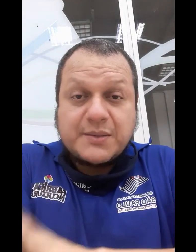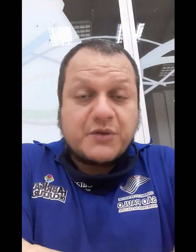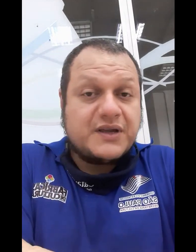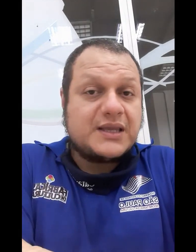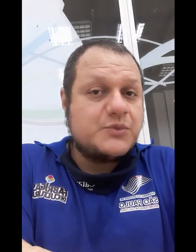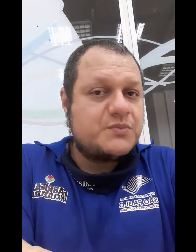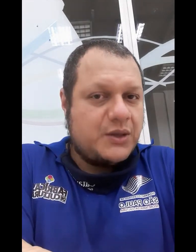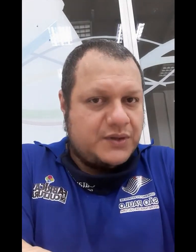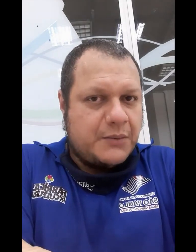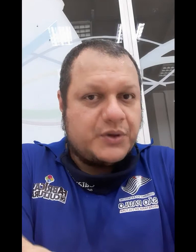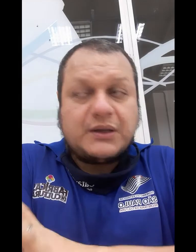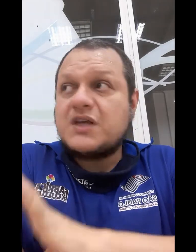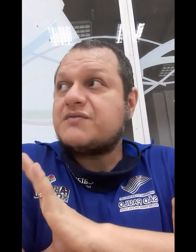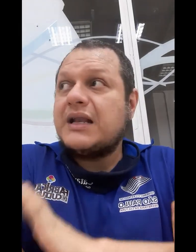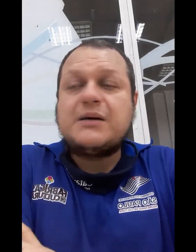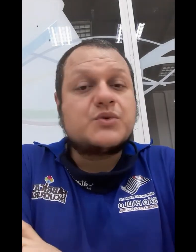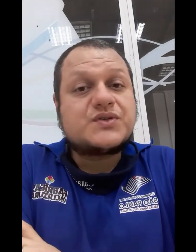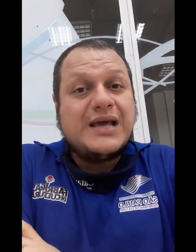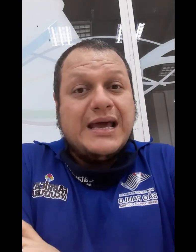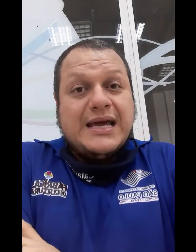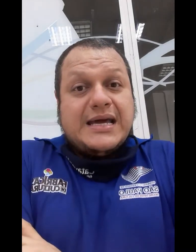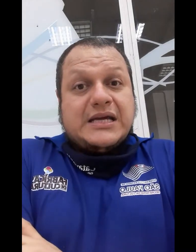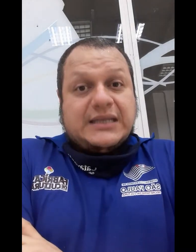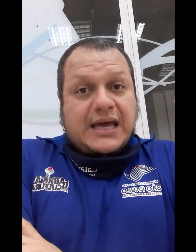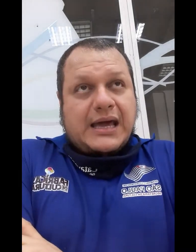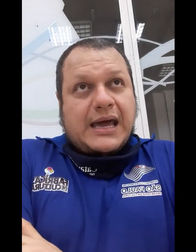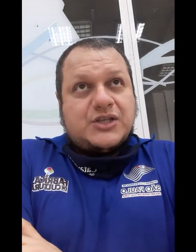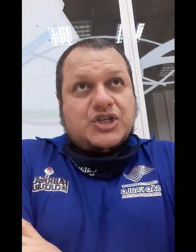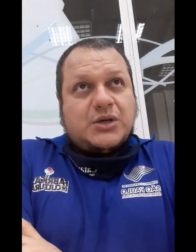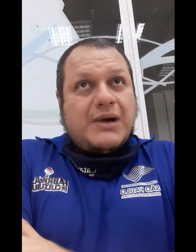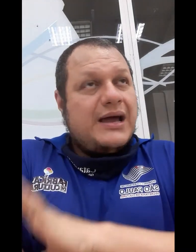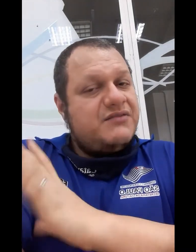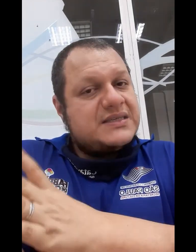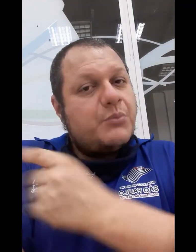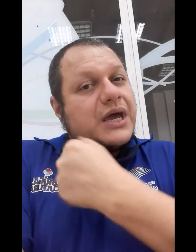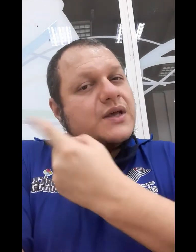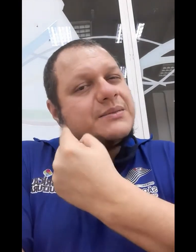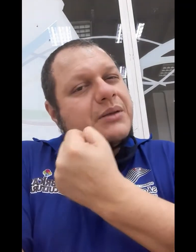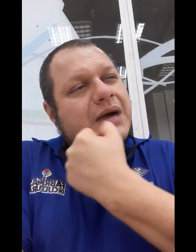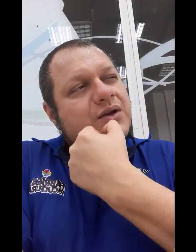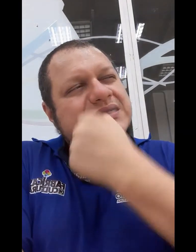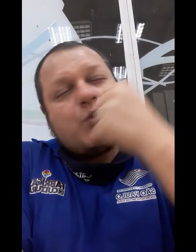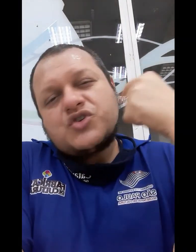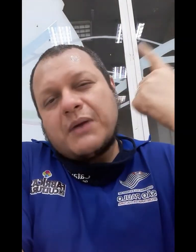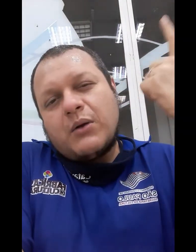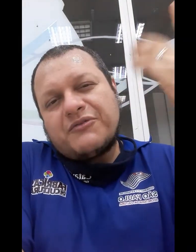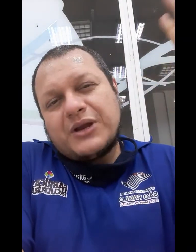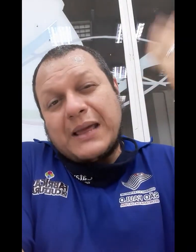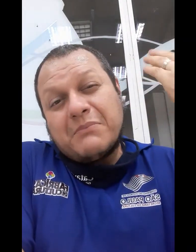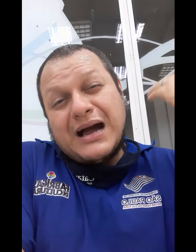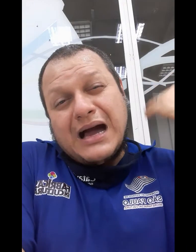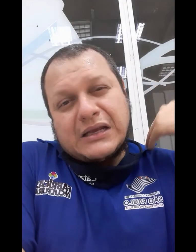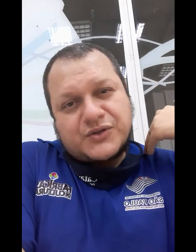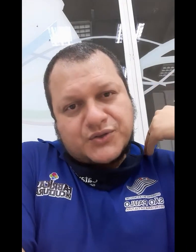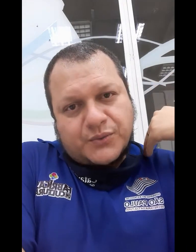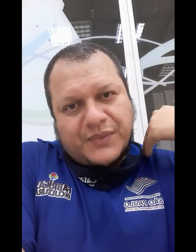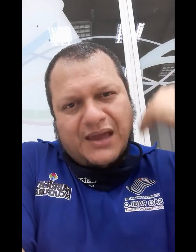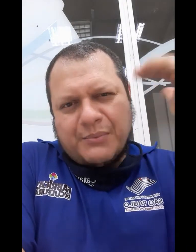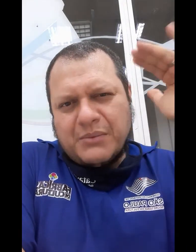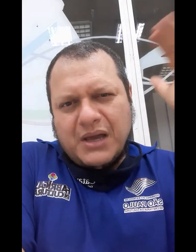aproveitamos bem o tempo. Então nós falamos de uma revisão, porque a nossa última aula foi lá em março, né? Na primeira